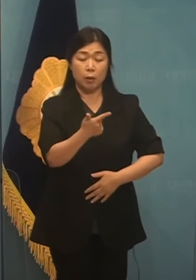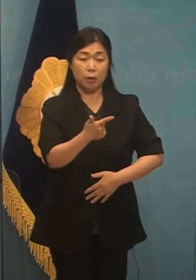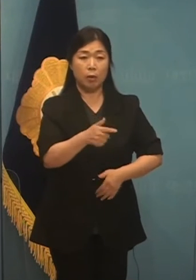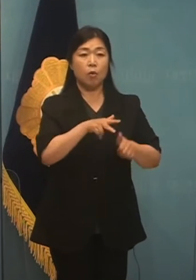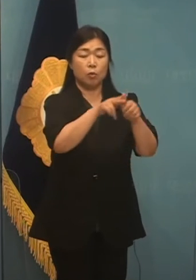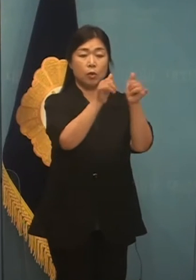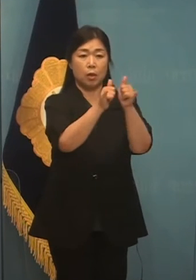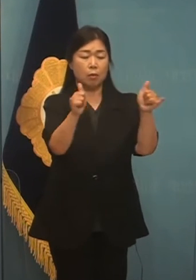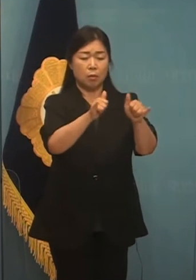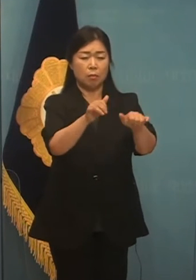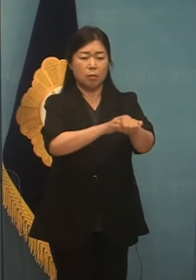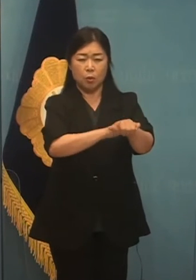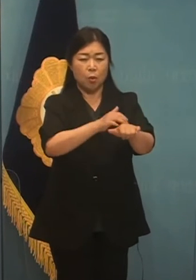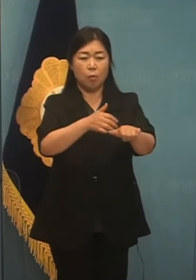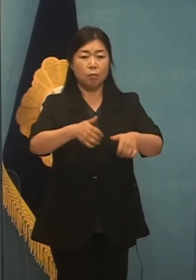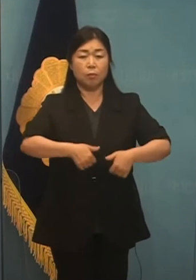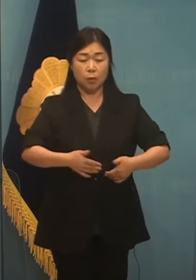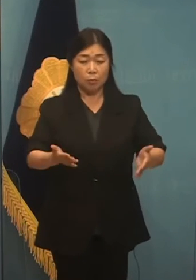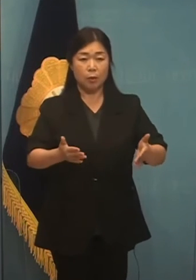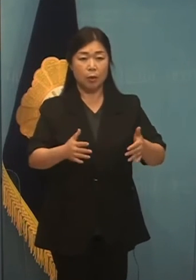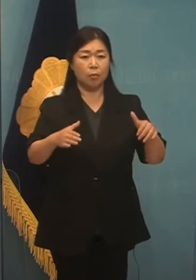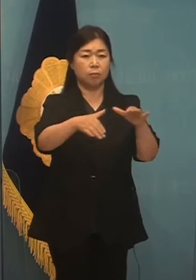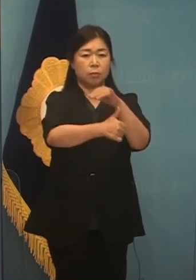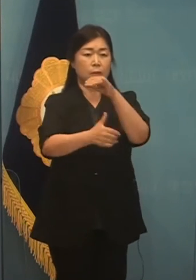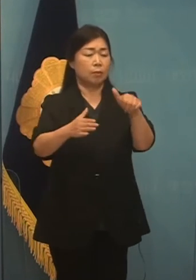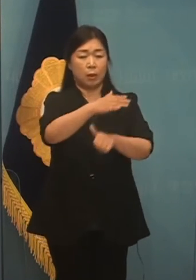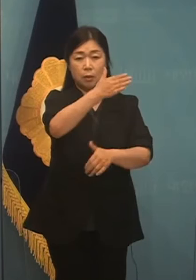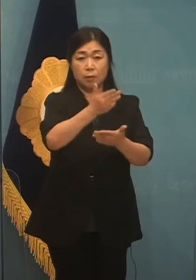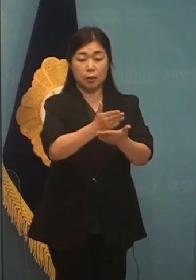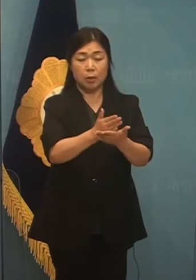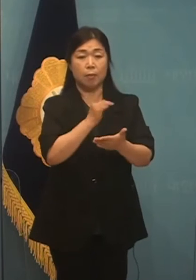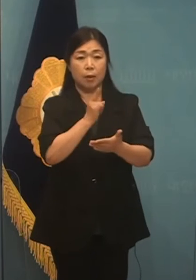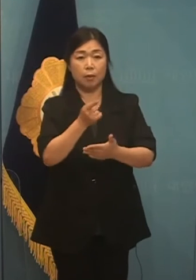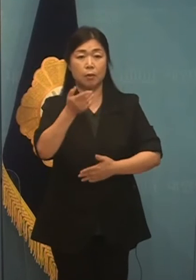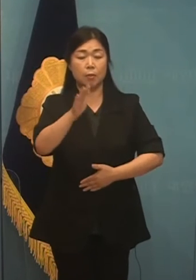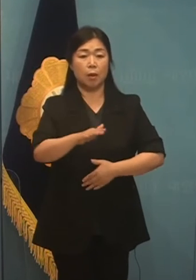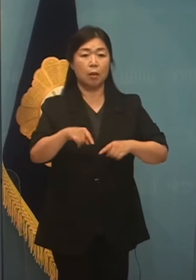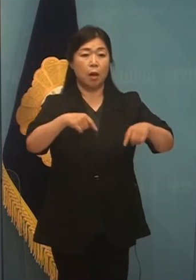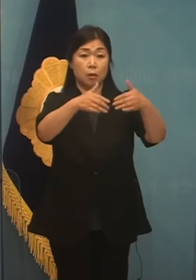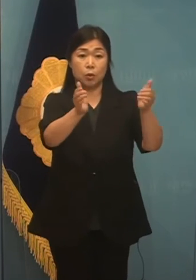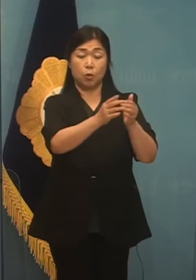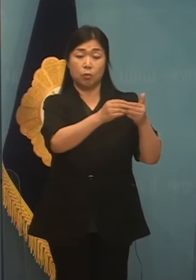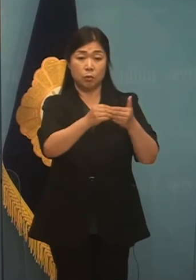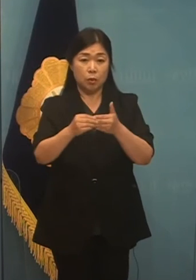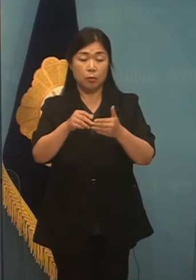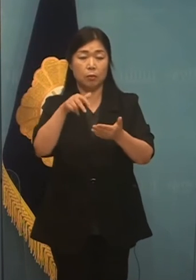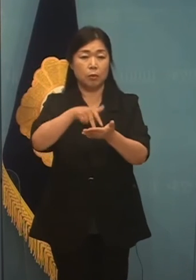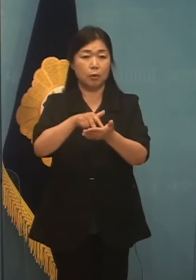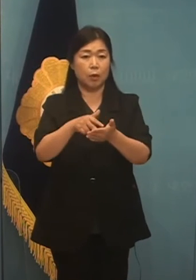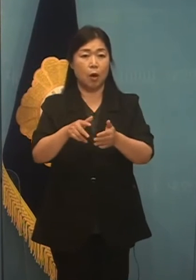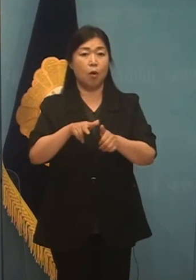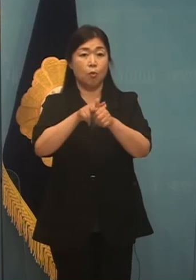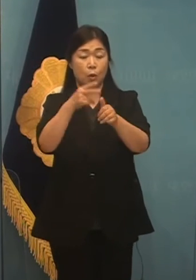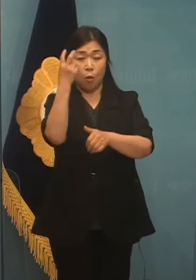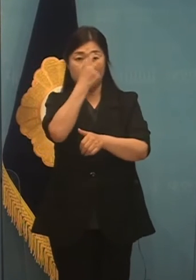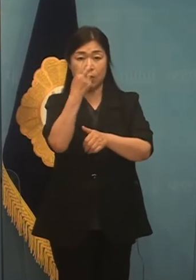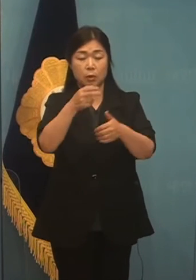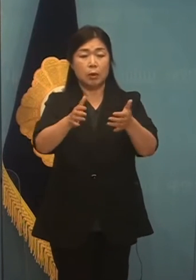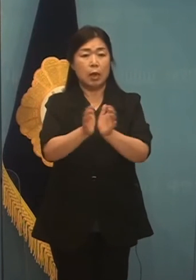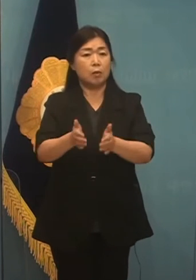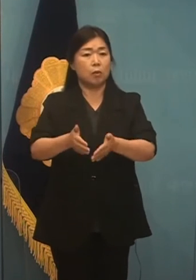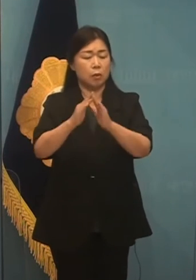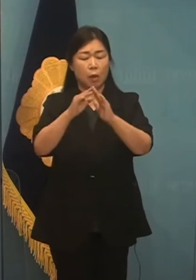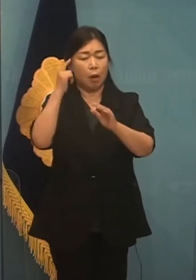논란을 털고 나아가자 했습니다. 그러나 당 지도부는 후보 검증단 설치후보의 난색을